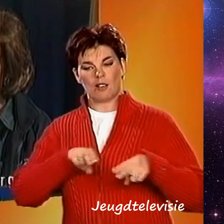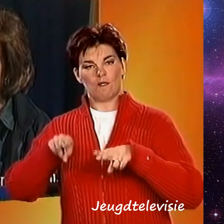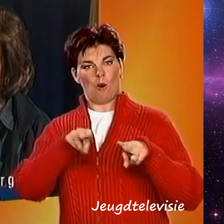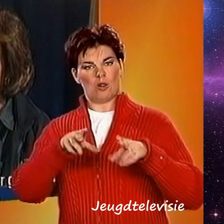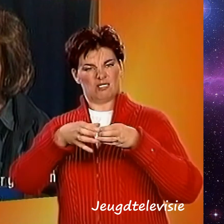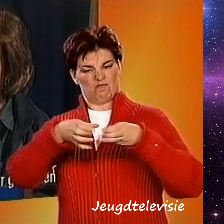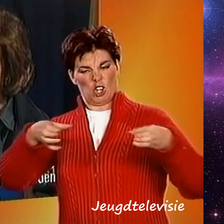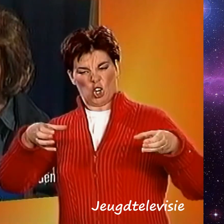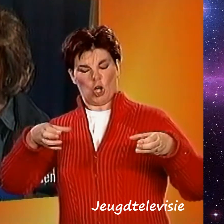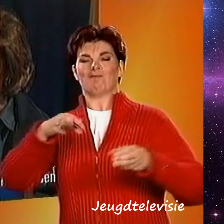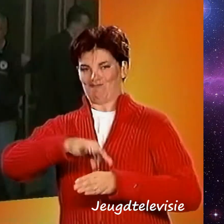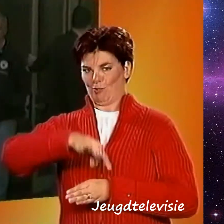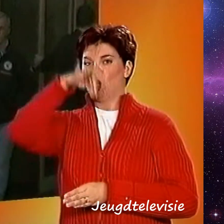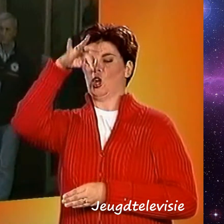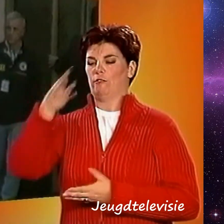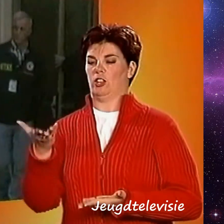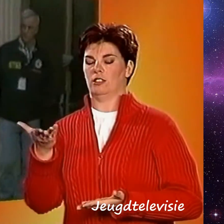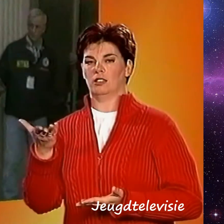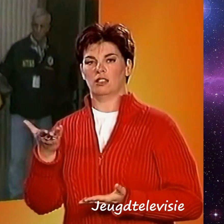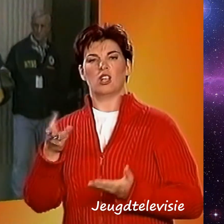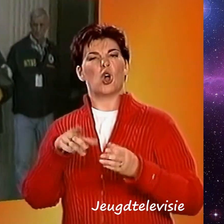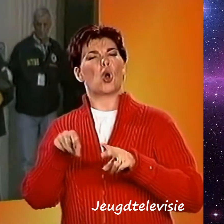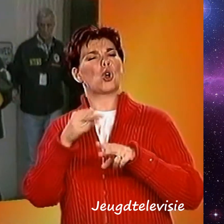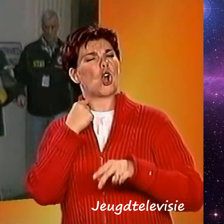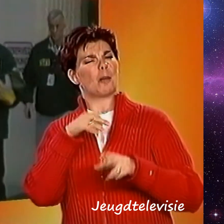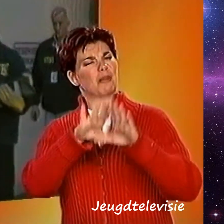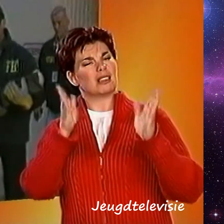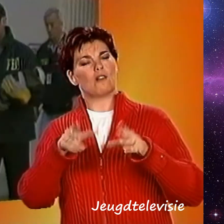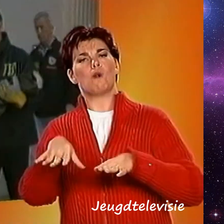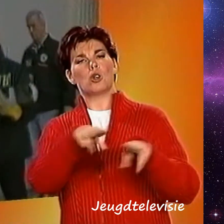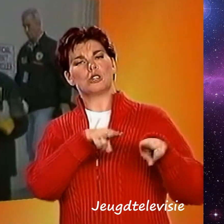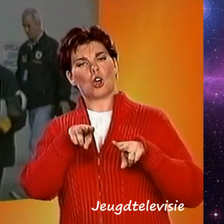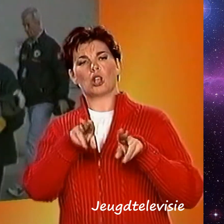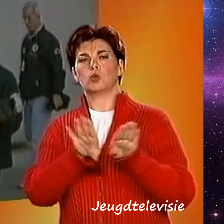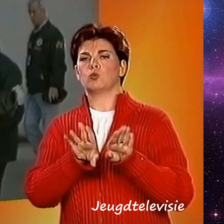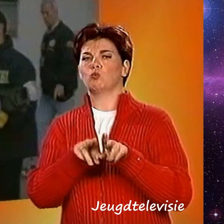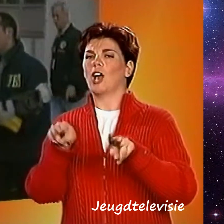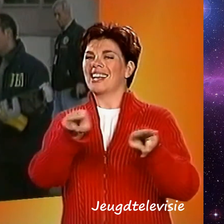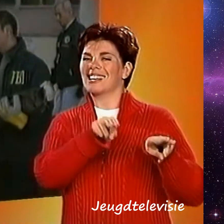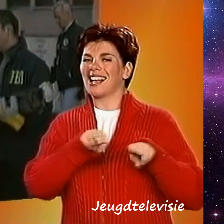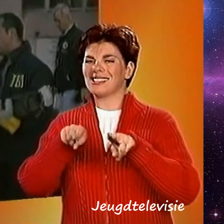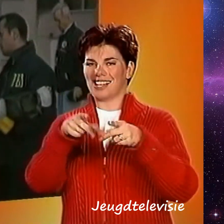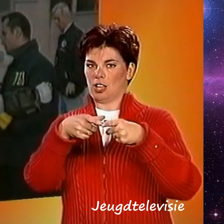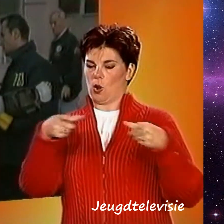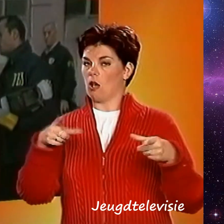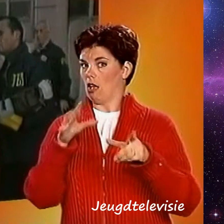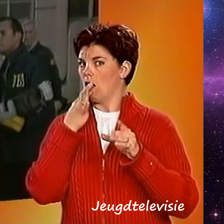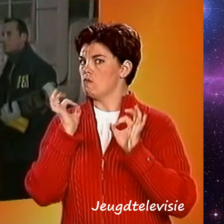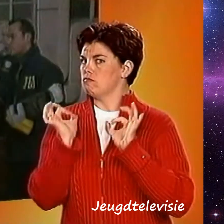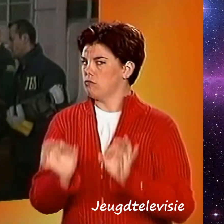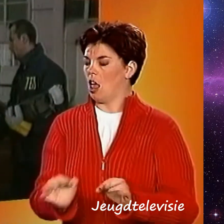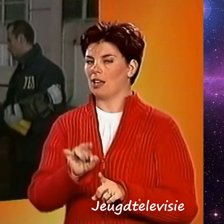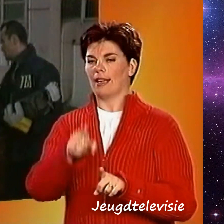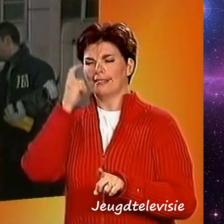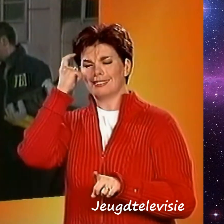De cockpit voice recorder, dat is een soort cassette recorder. Die is heel belangrijk, want daarmee kunnen